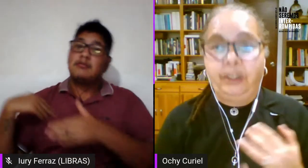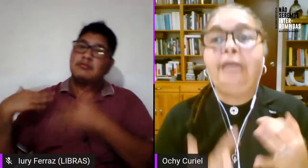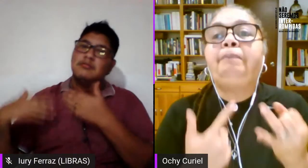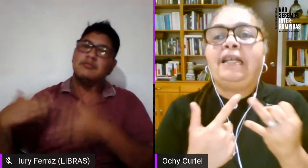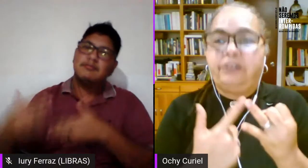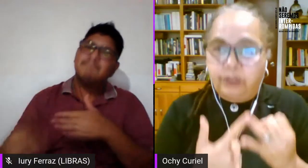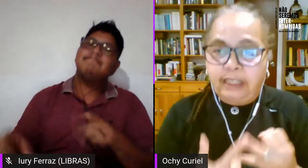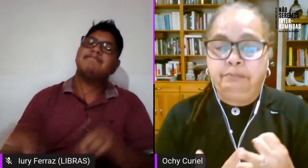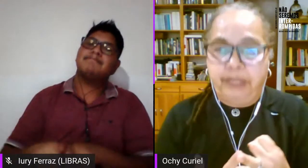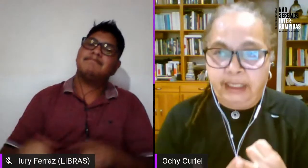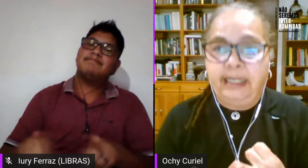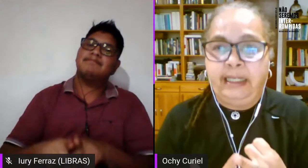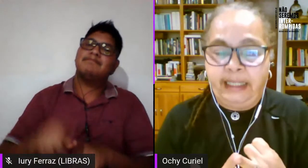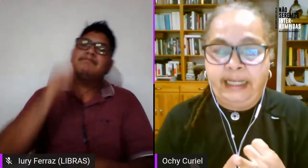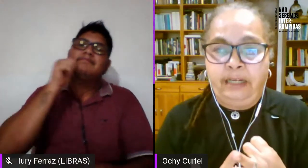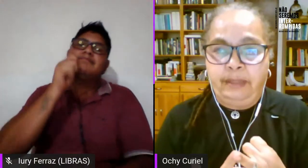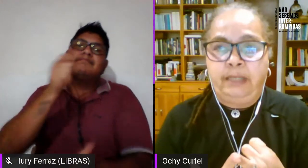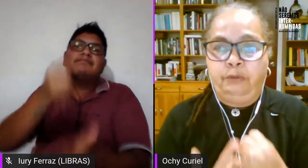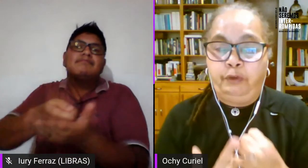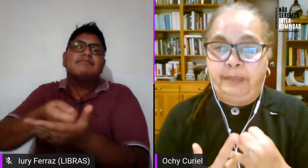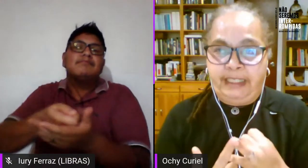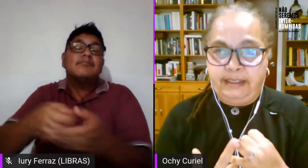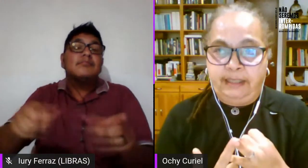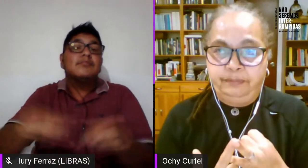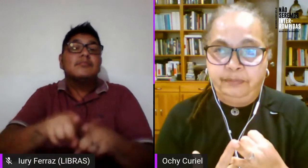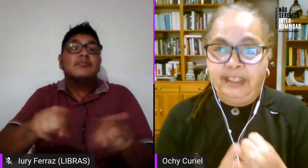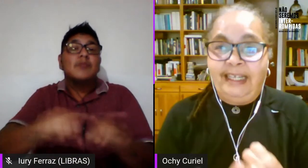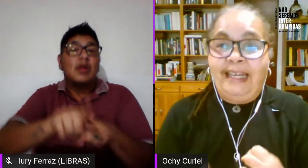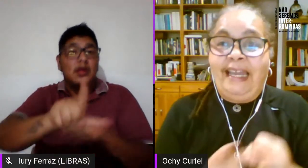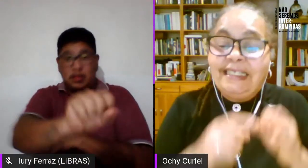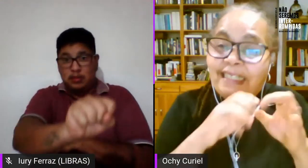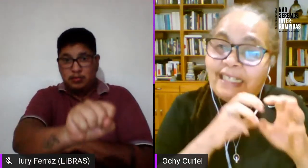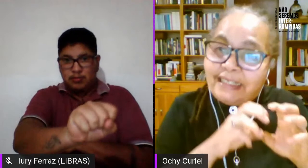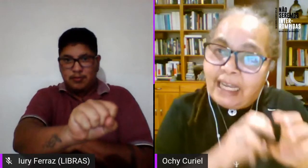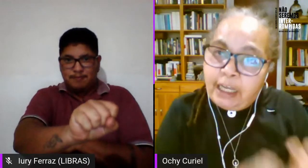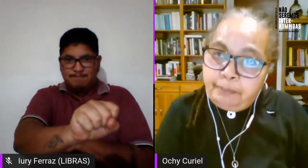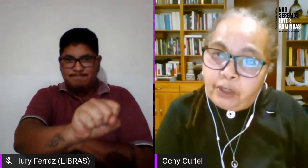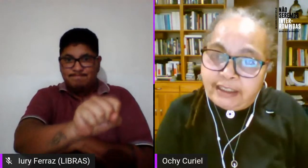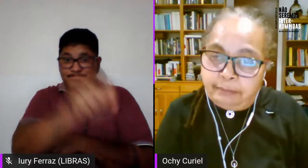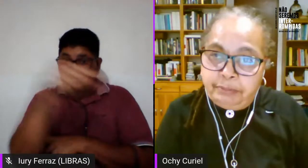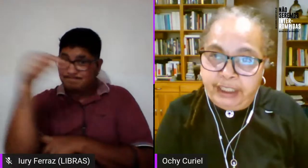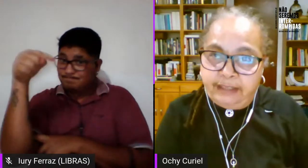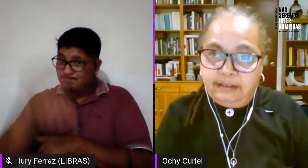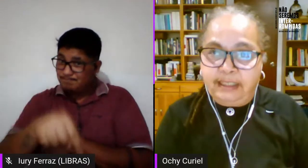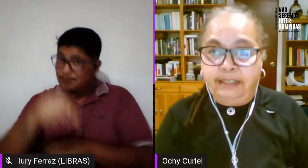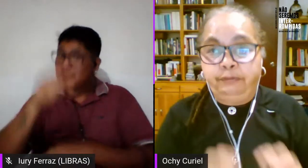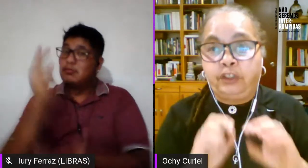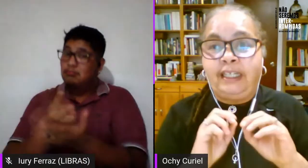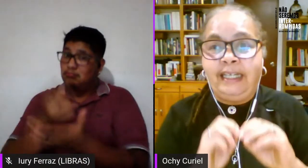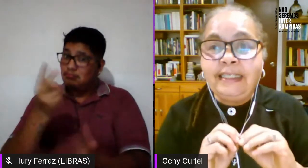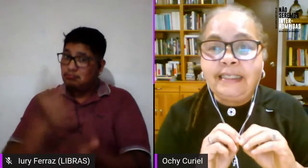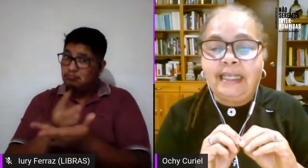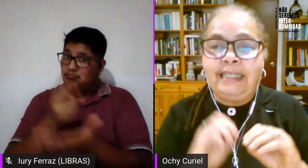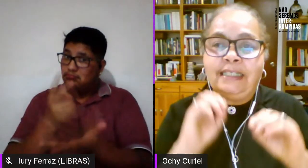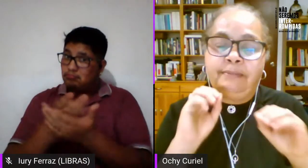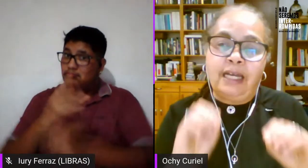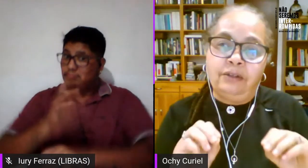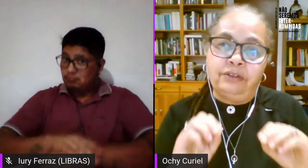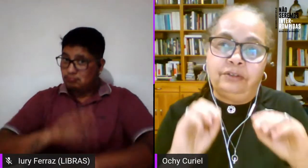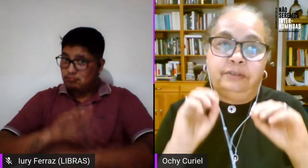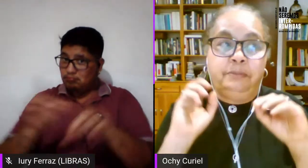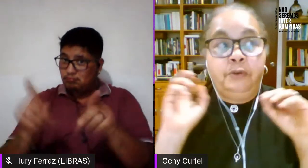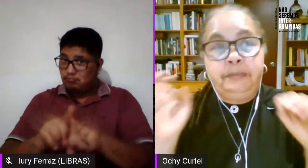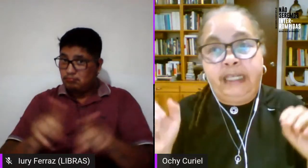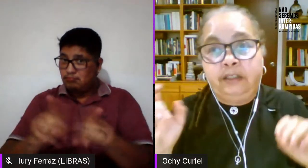feminismo y pasó también en el elanismo feminista es en esta época también que se fortalece el